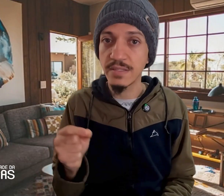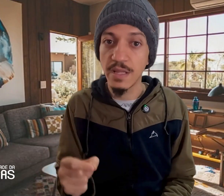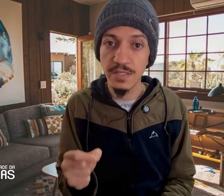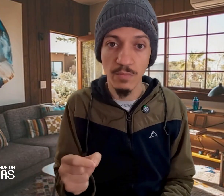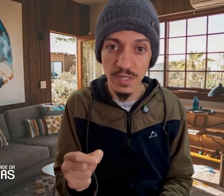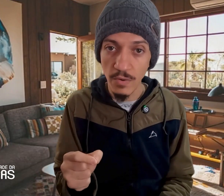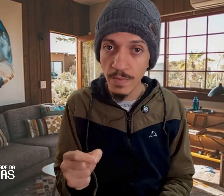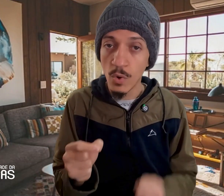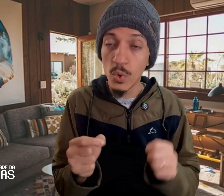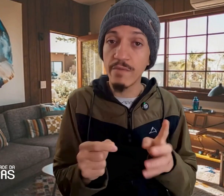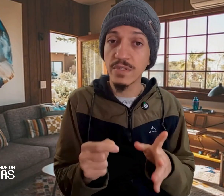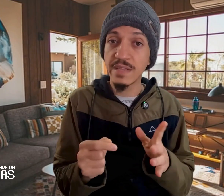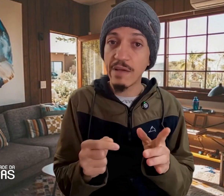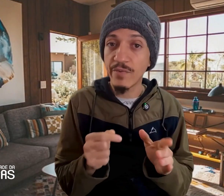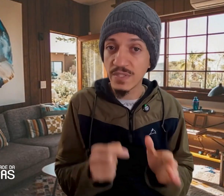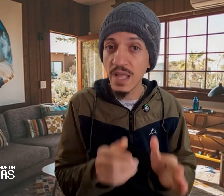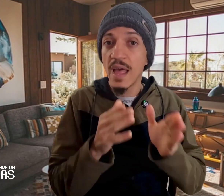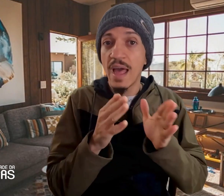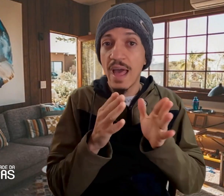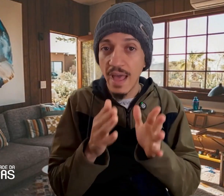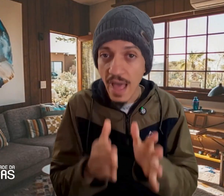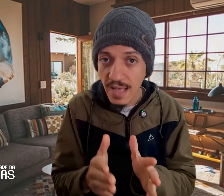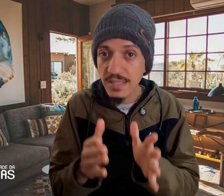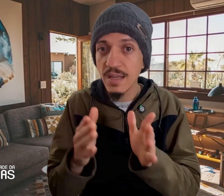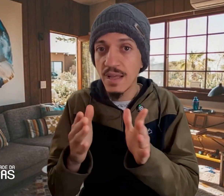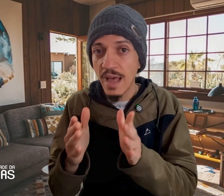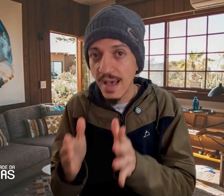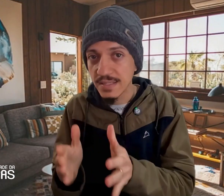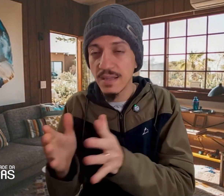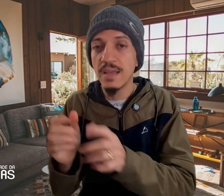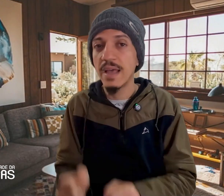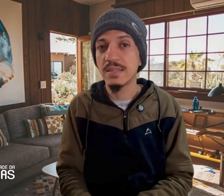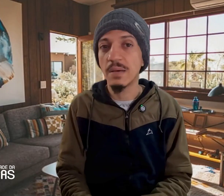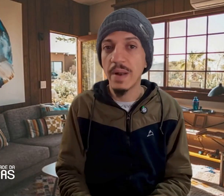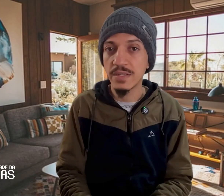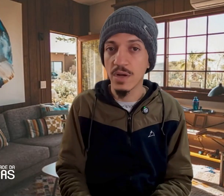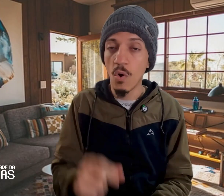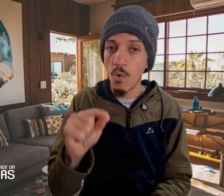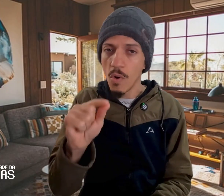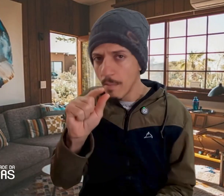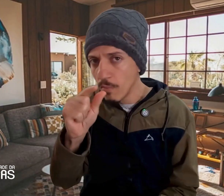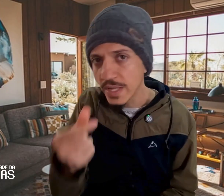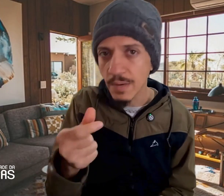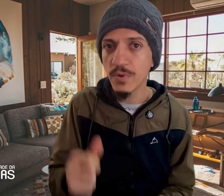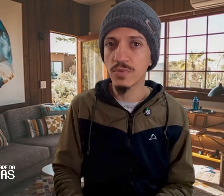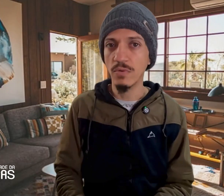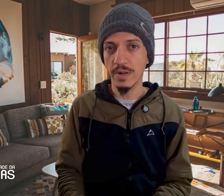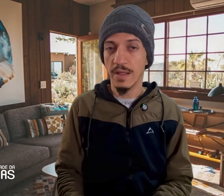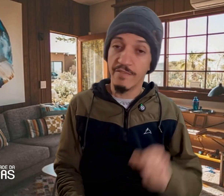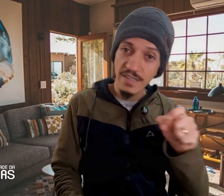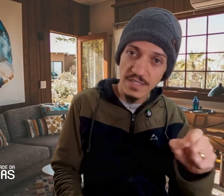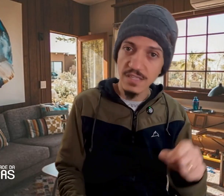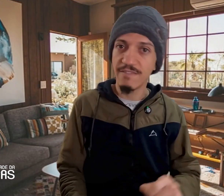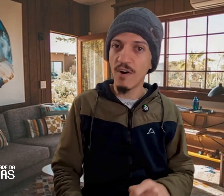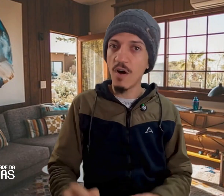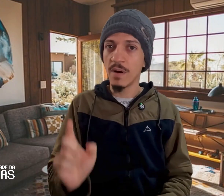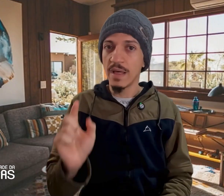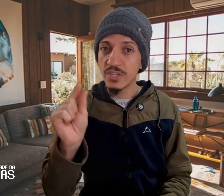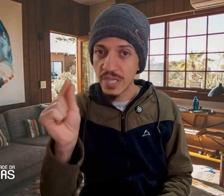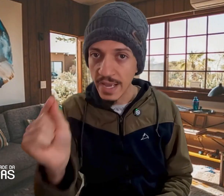dessa emoção. Então, o que você deve fazer é essa, essa e essa prática. Ou, muda essa postura, faça dessa forma, enxergue